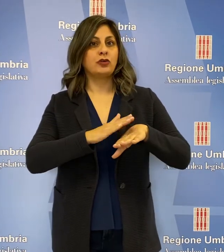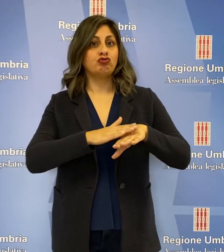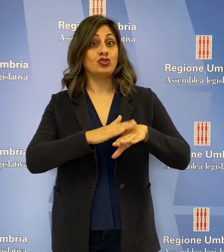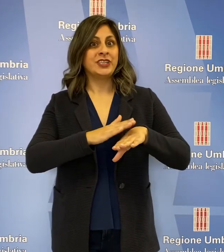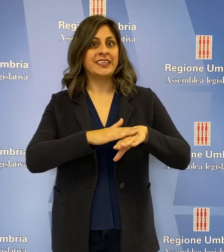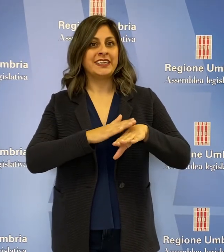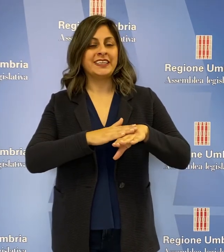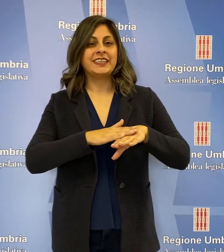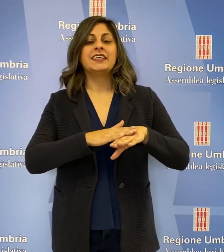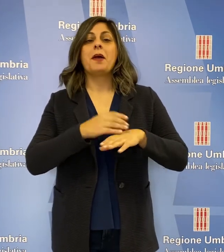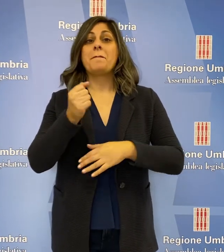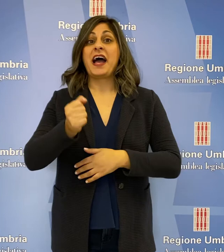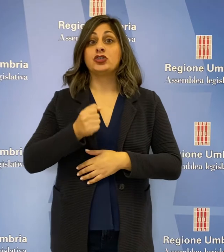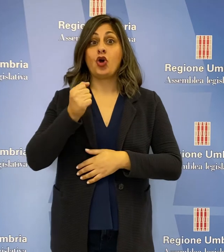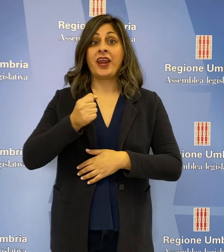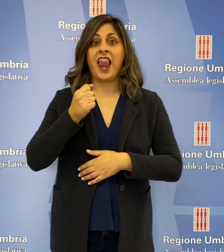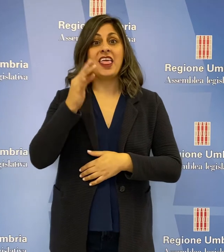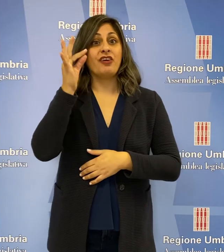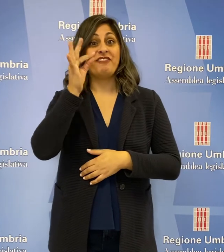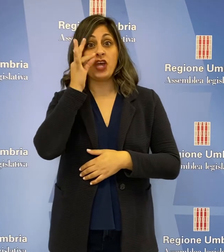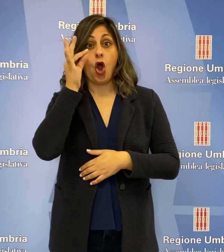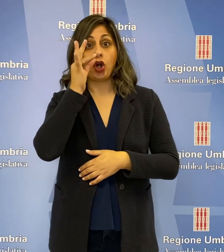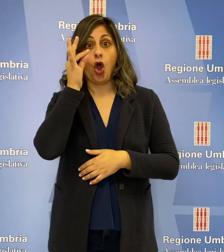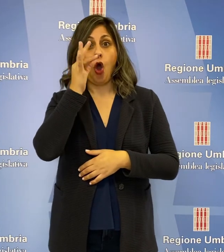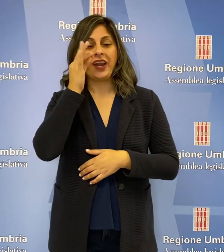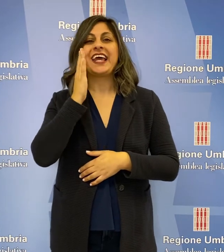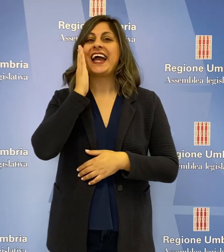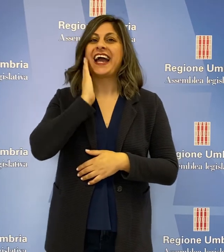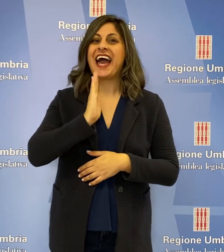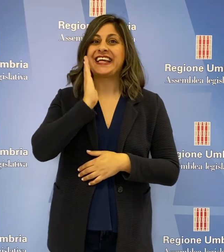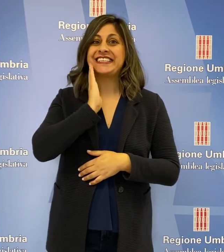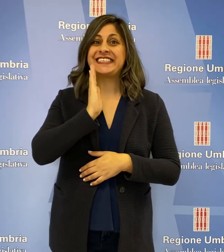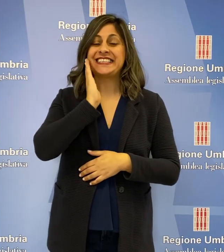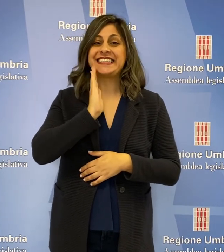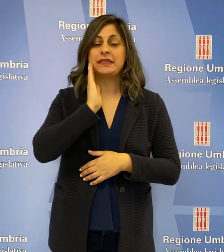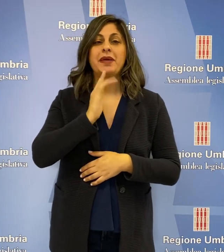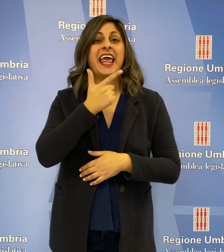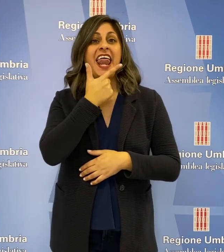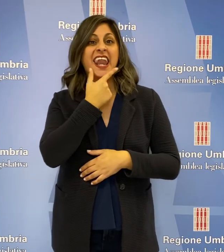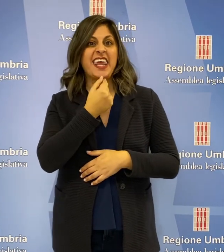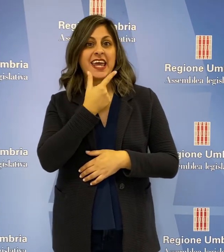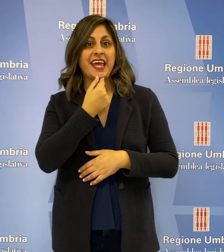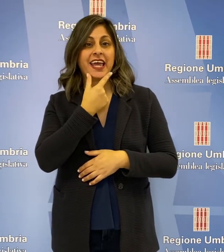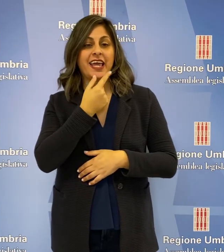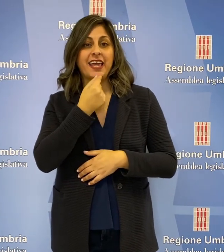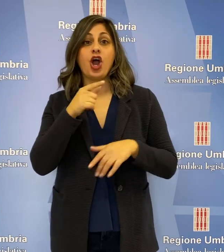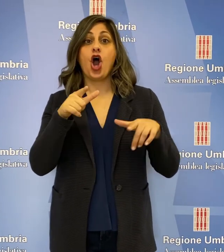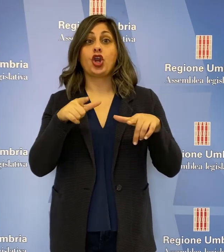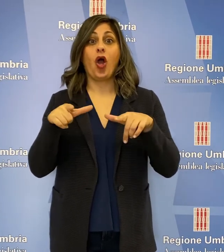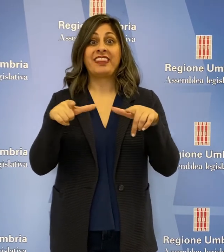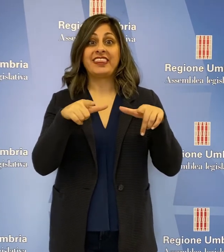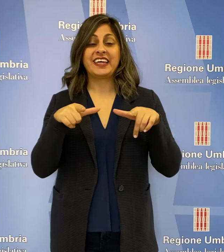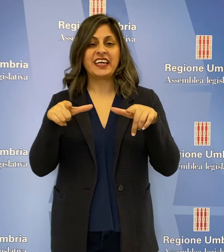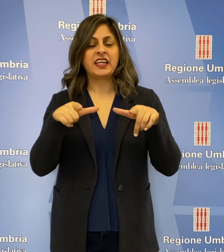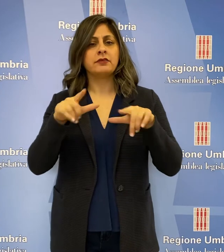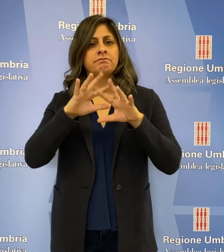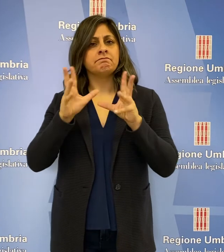della Lega Valerio Mancini, Stefano Pastorelli, Paola Fioroni, Daniele Carissimi, Daniele Nicchi e Eugenio